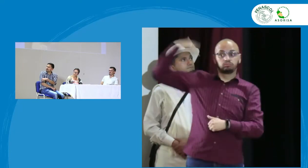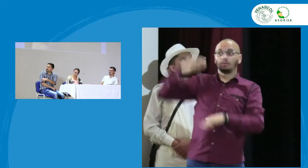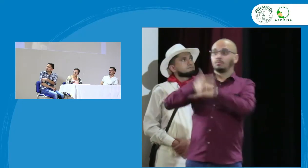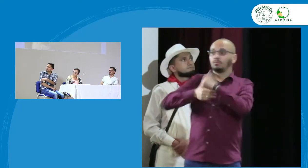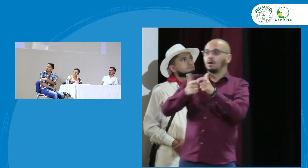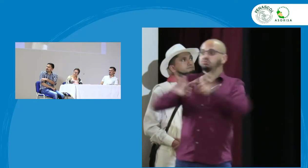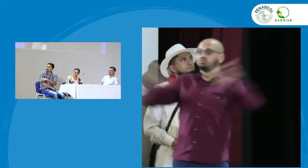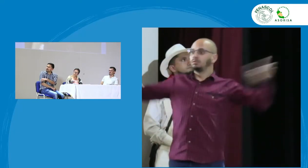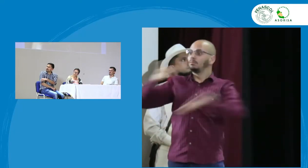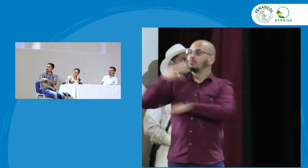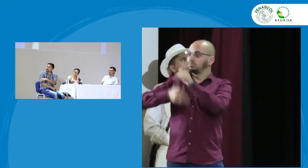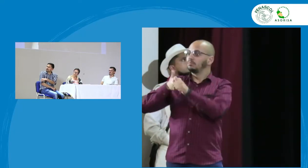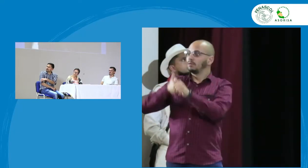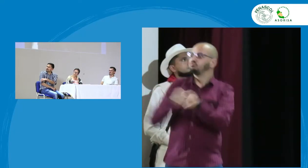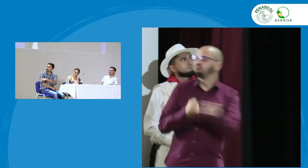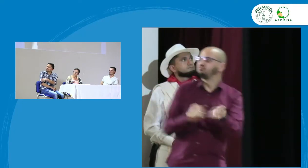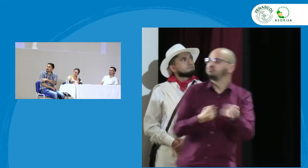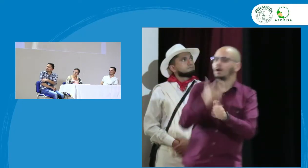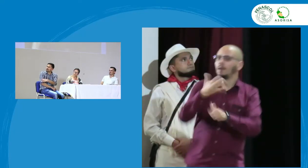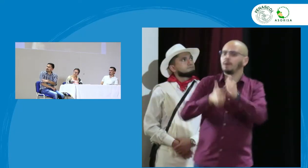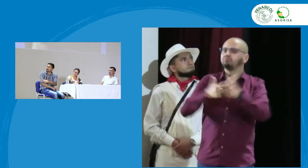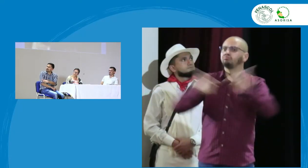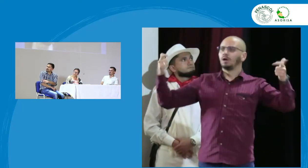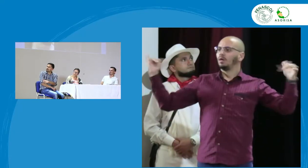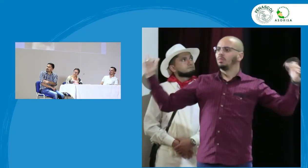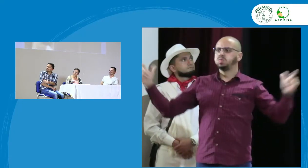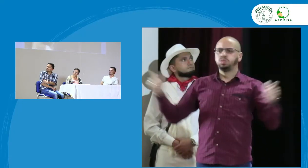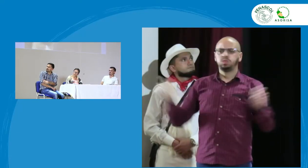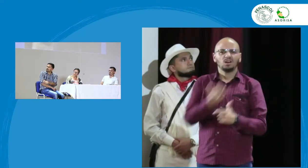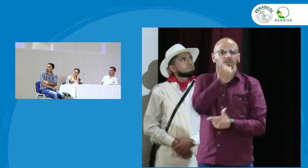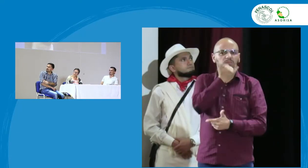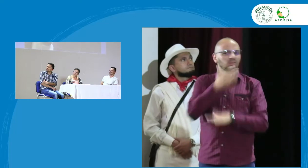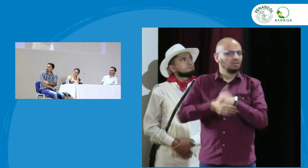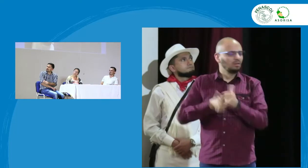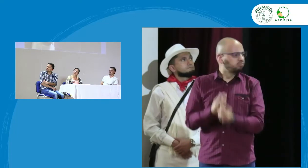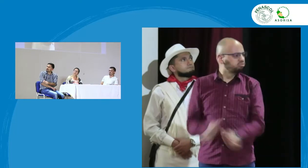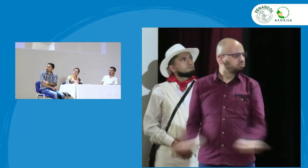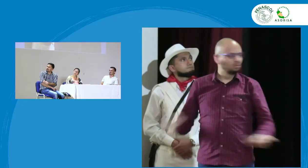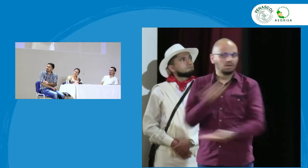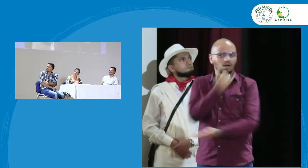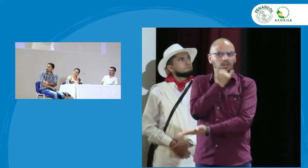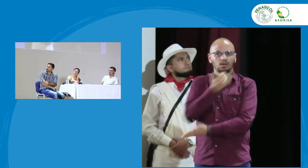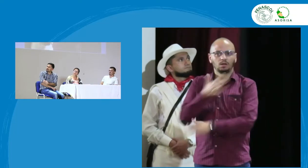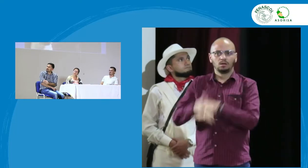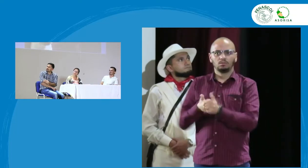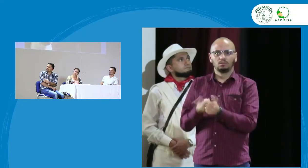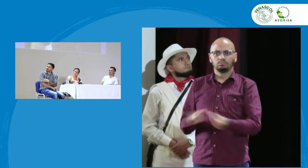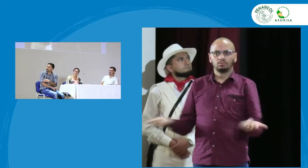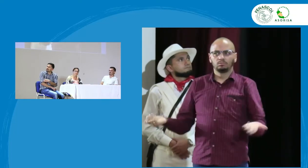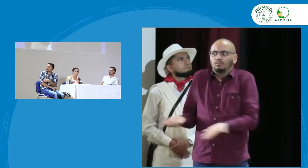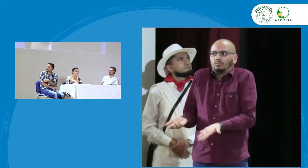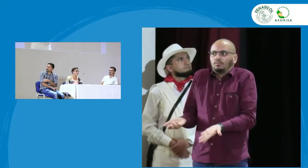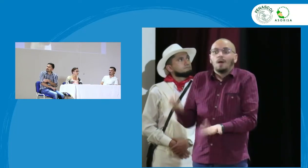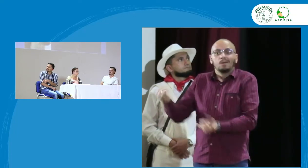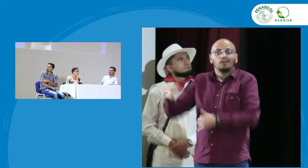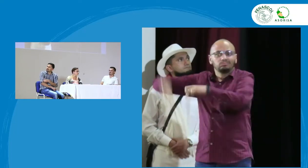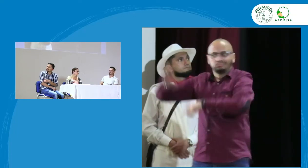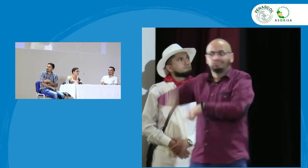diagnóstico severo pero generalmente me dicen no hay que hacerlo y tiene usted que asumirlo pero entonces yo digo bueno qué pasa con los